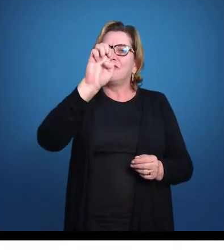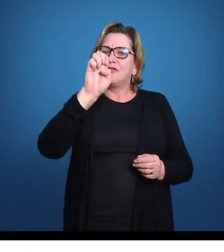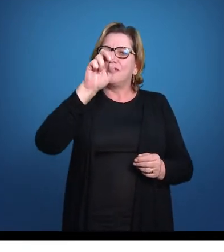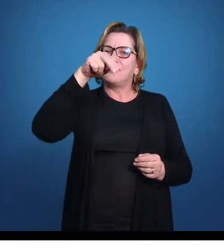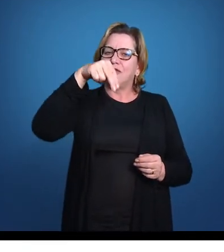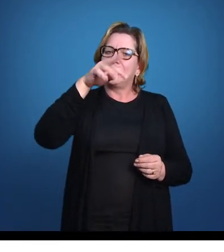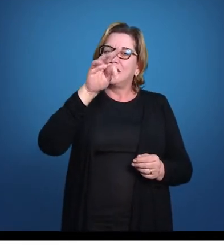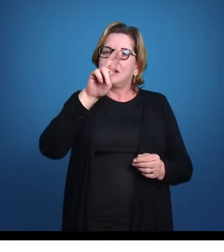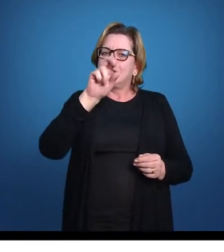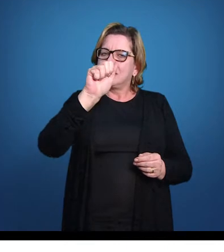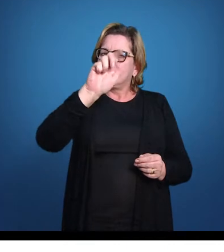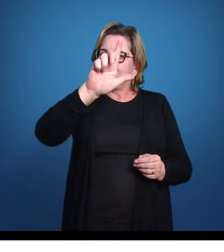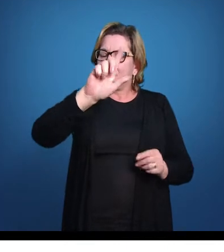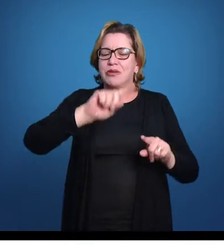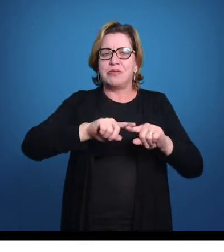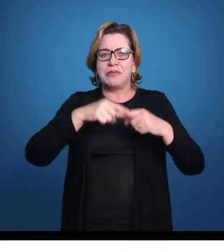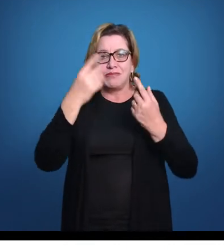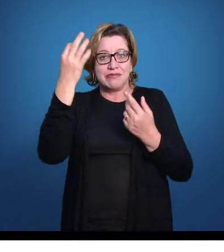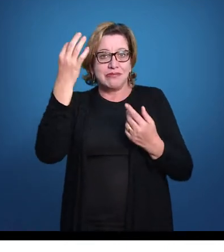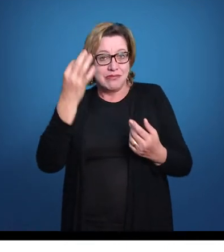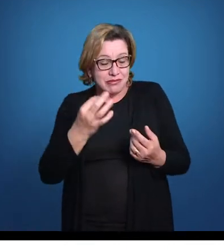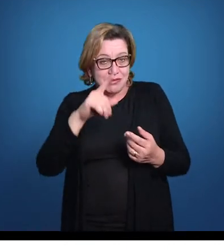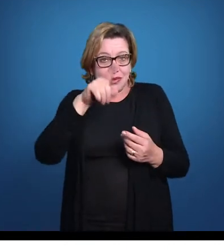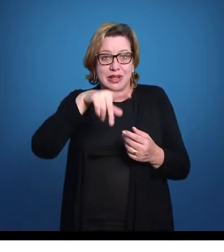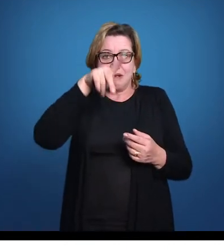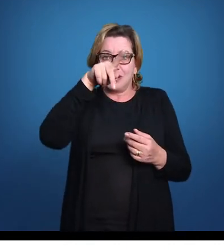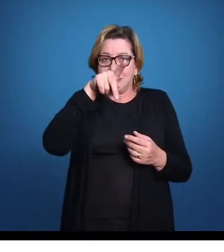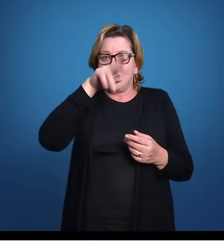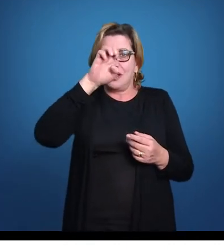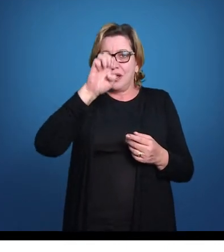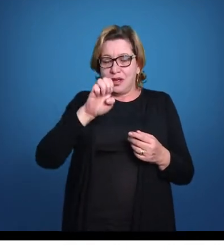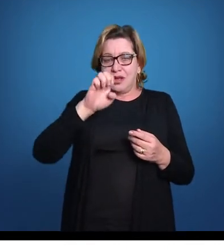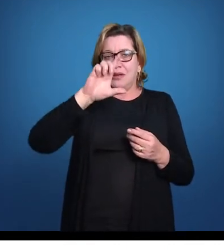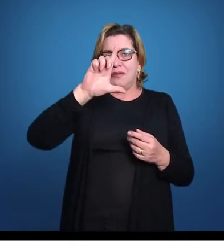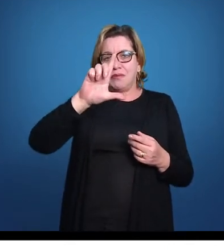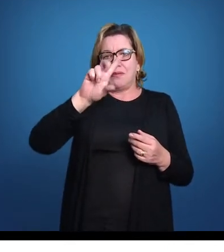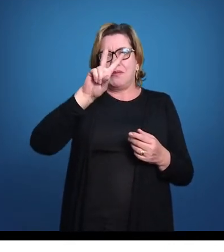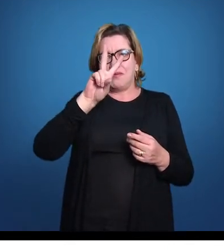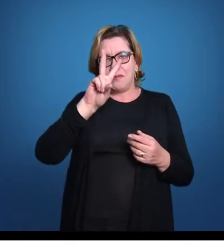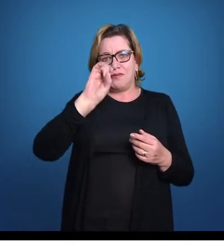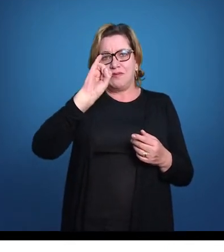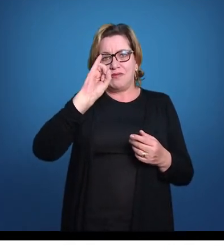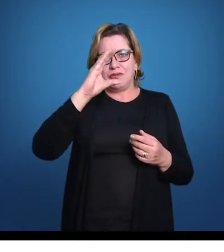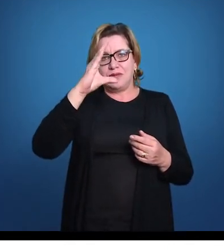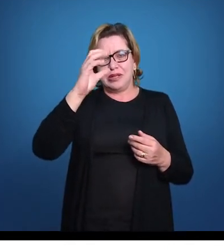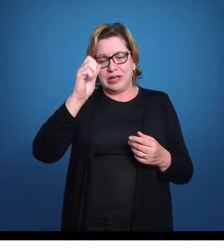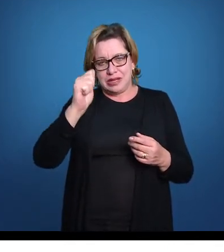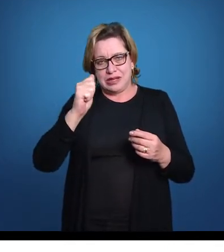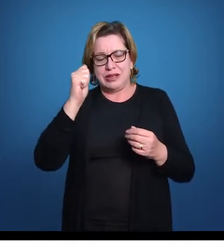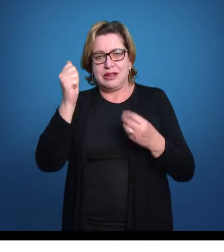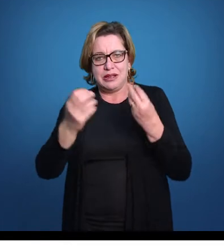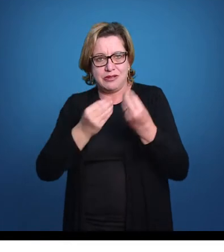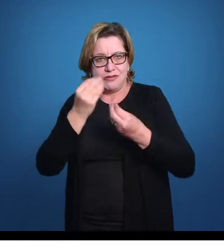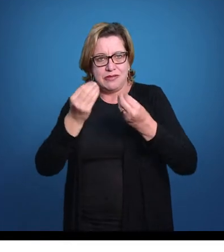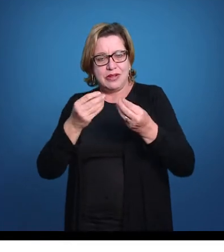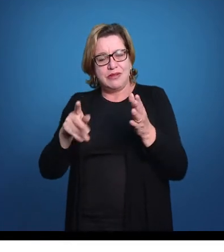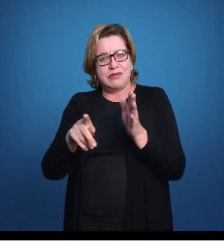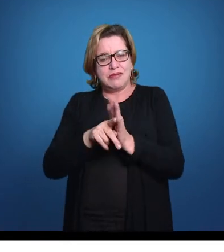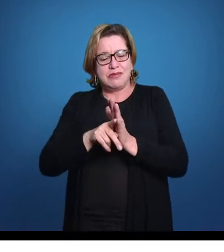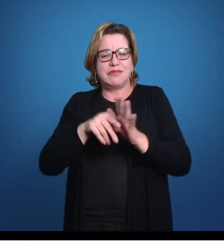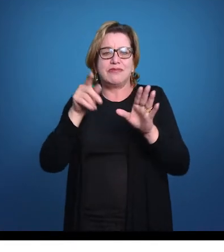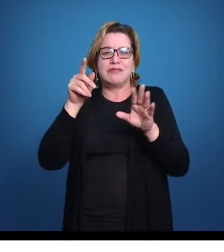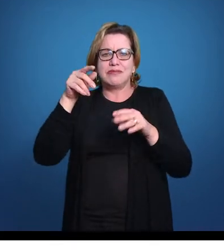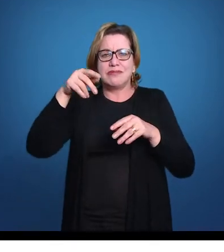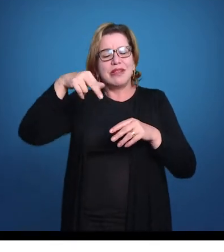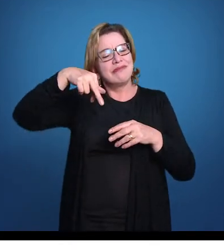também. Mas o mais correto seria a nadadeira pélvica mesmo. Ela é homóloga aos membros pélvicos, né? Ou às pernas aí dos